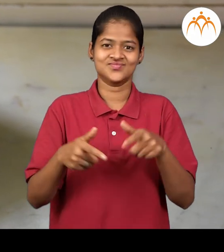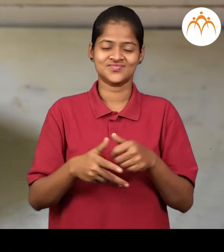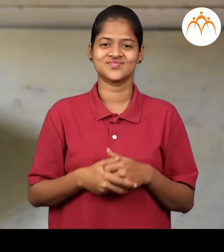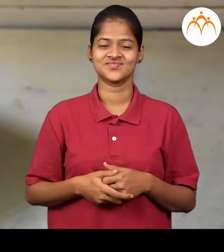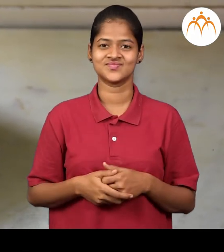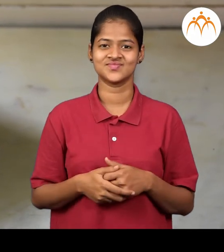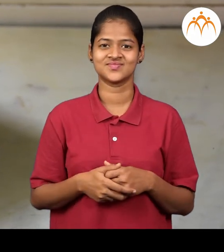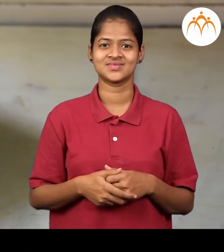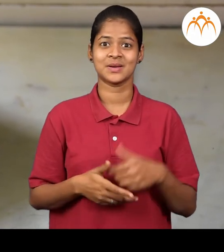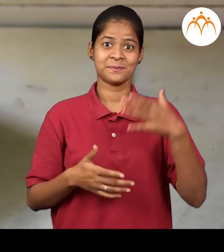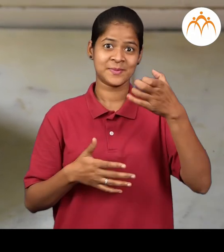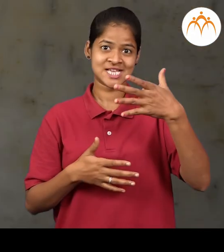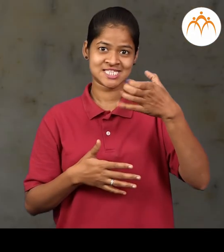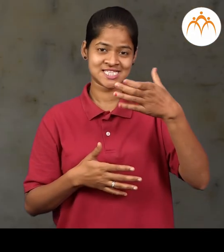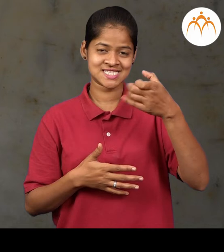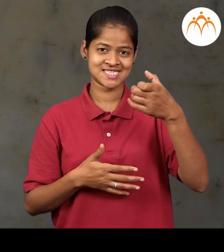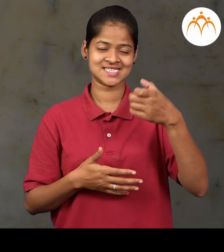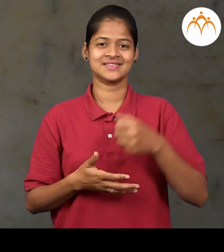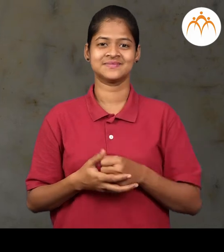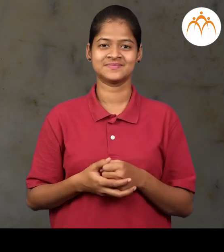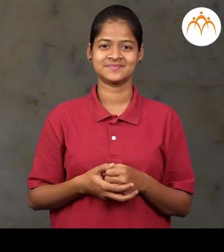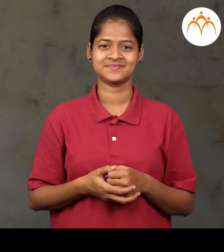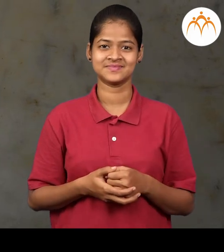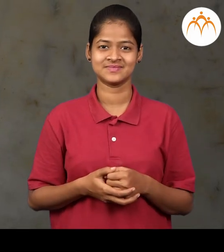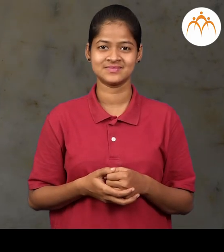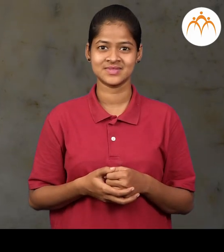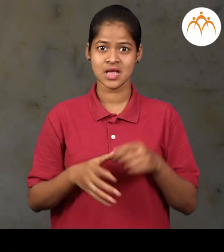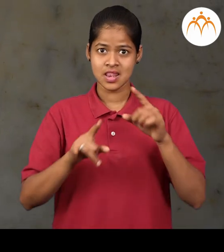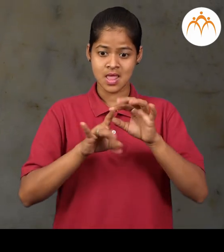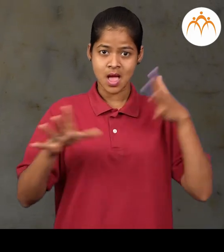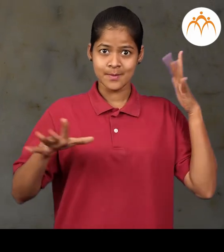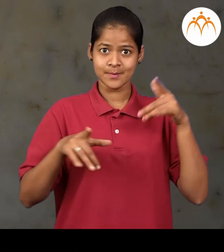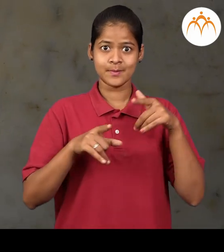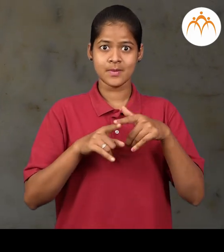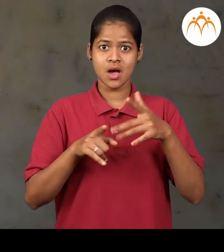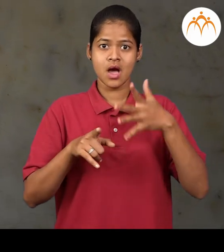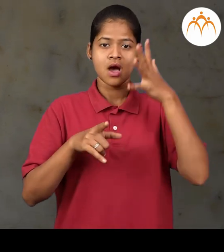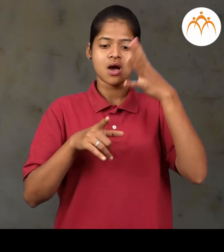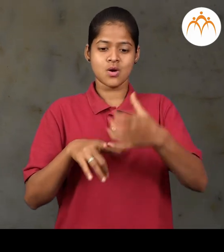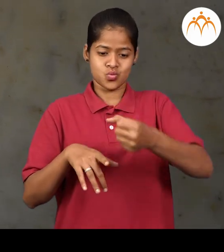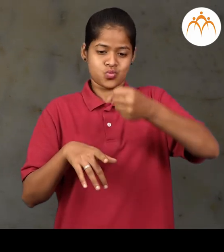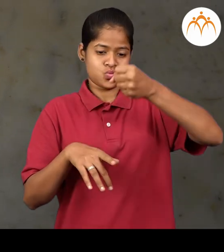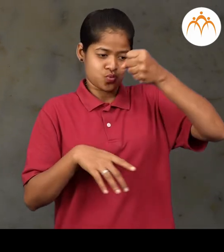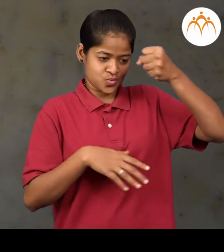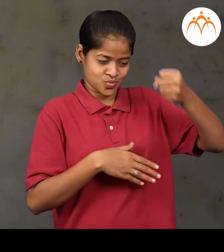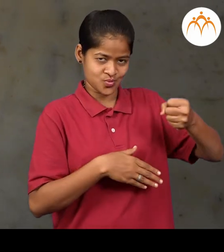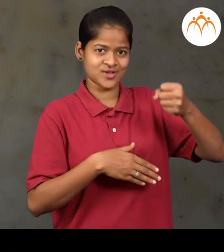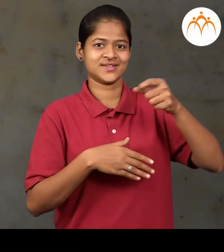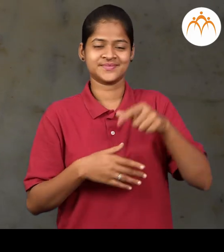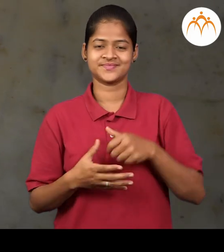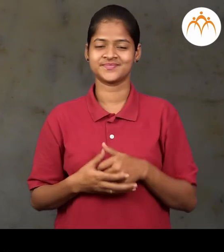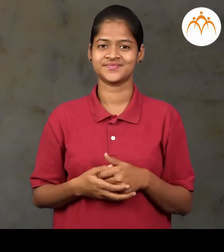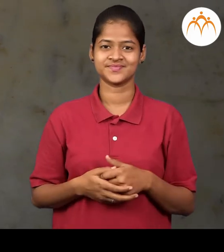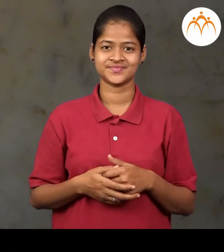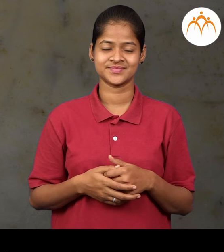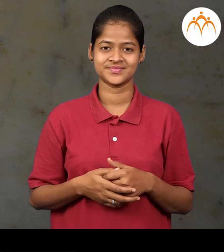चिम्टा चिम्ट्याने गरम वस्तू पकडतात